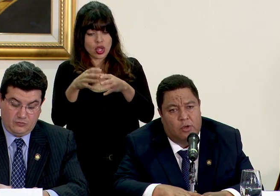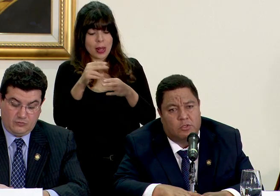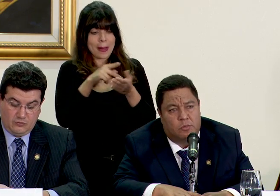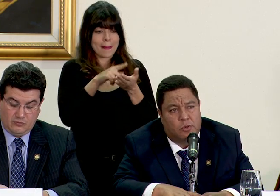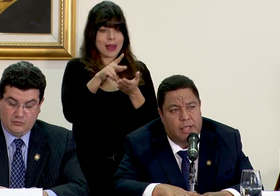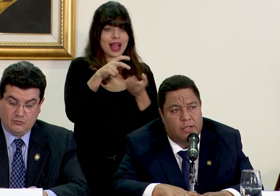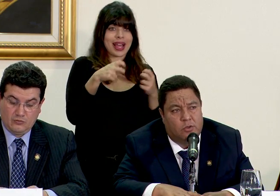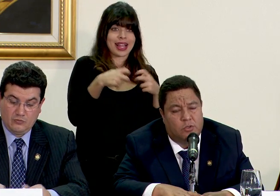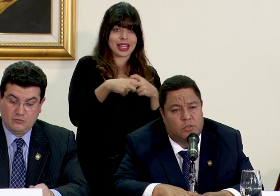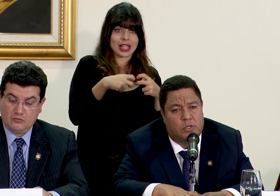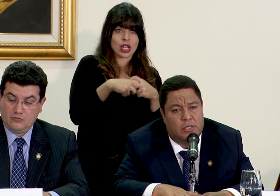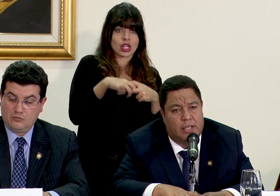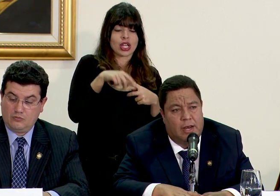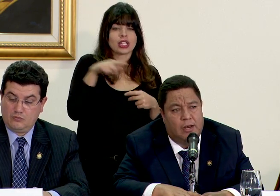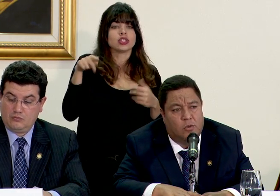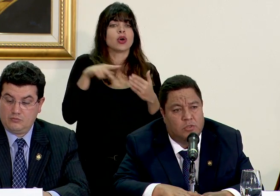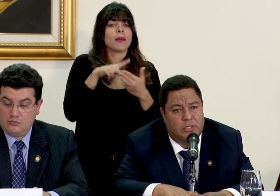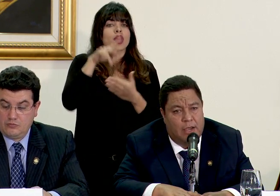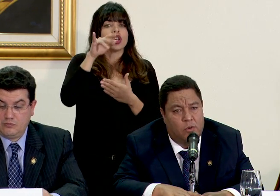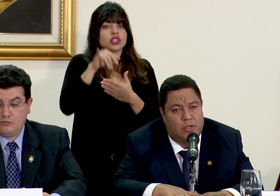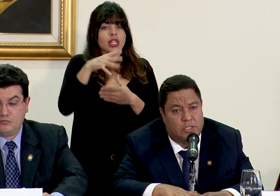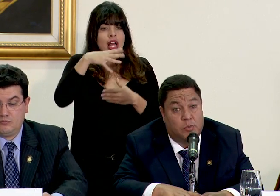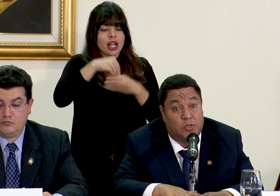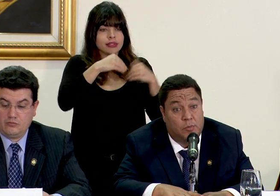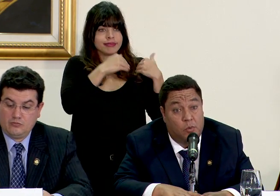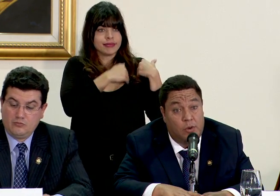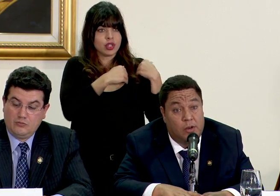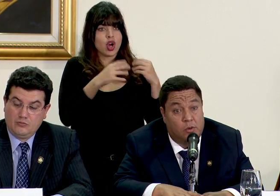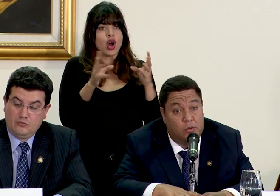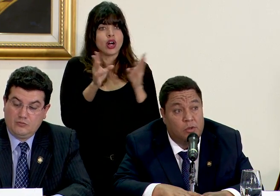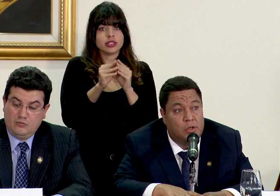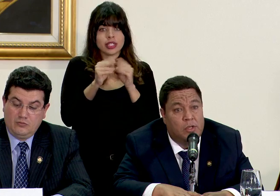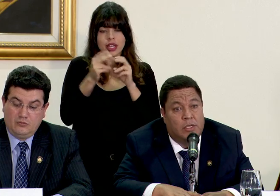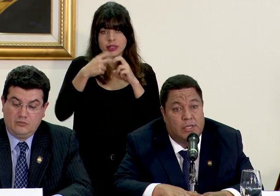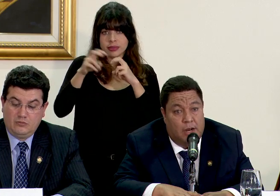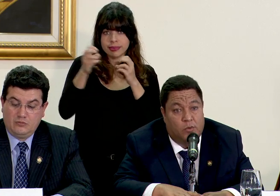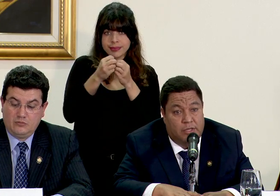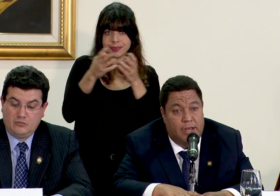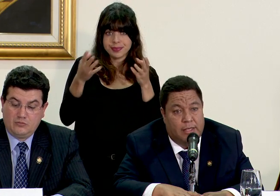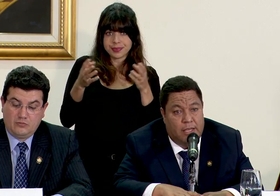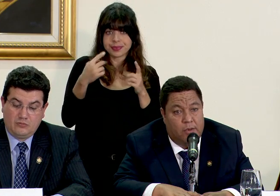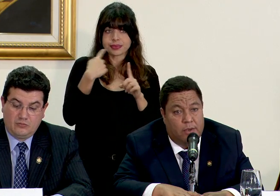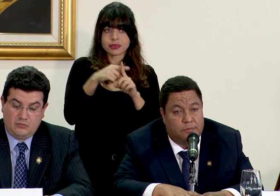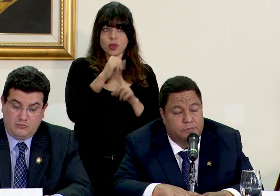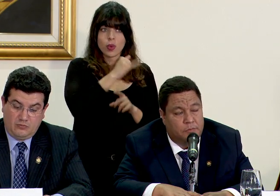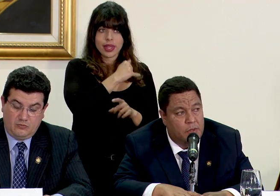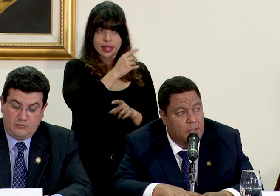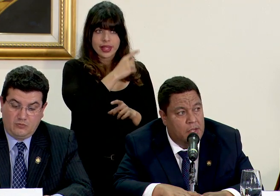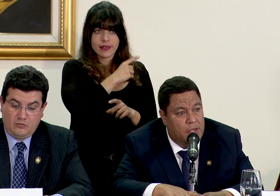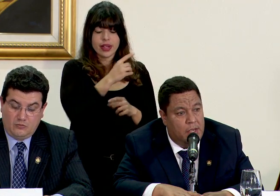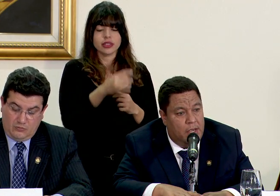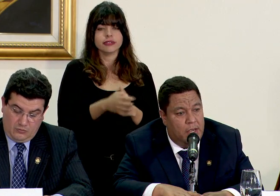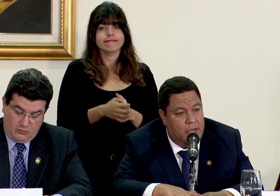pago electrónico son proyectos del consejo de transporte público y de la junta directiva